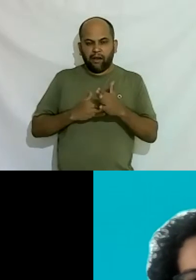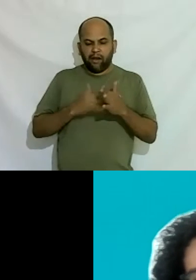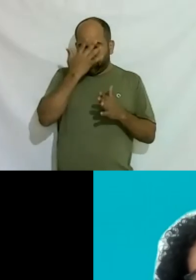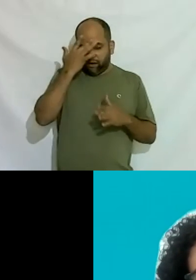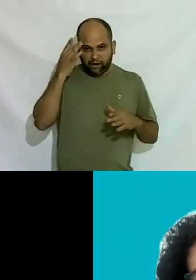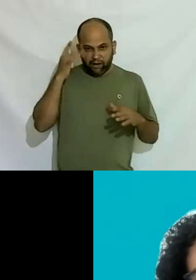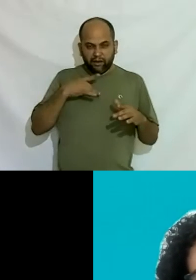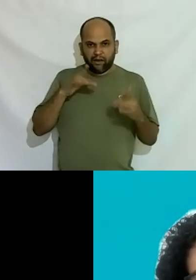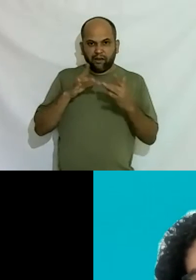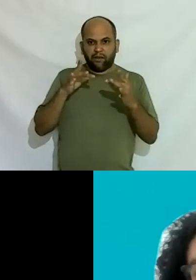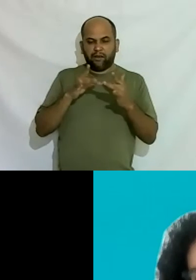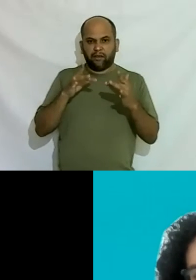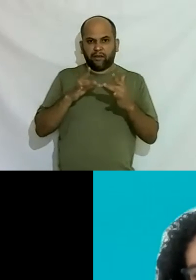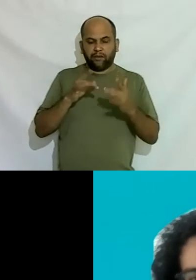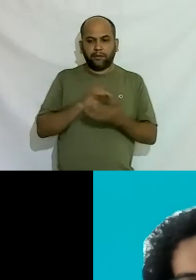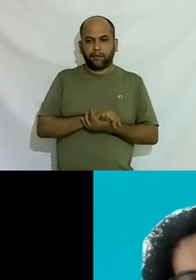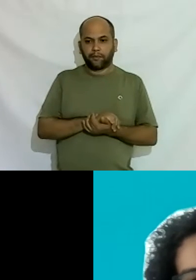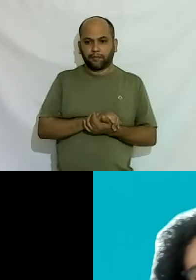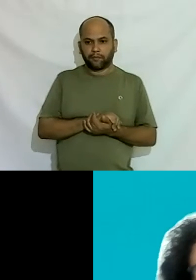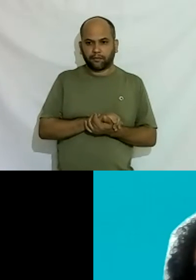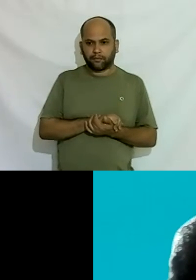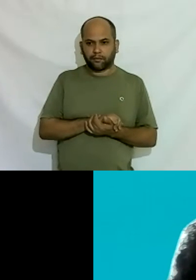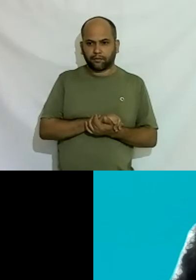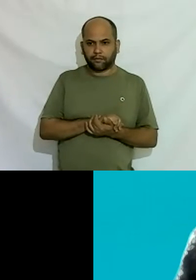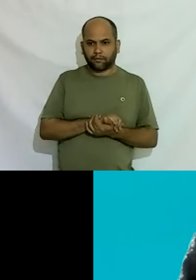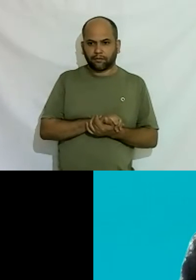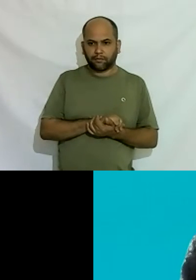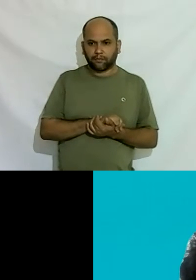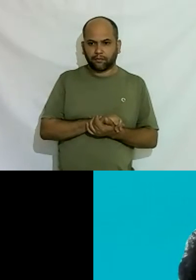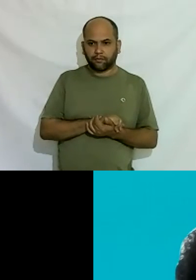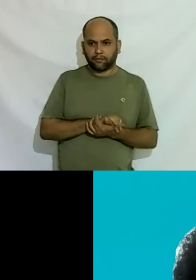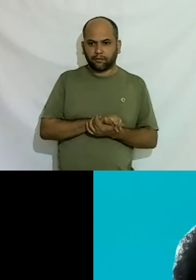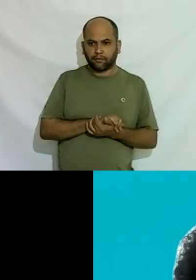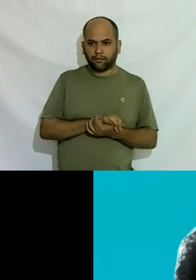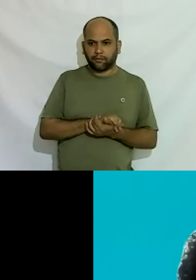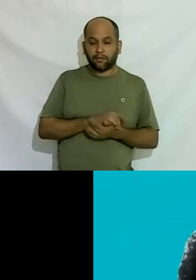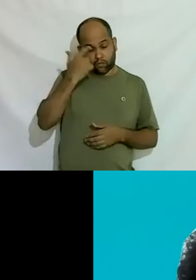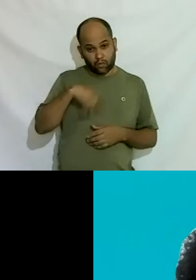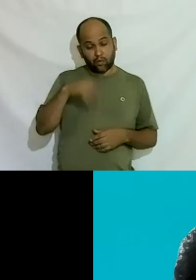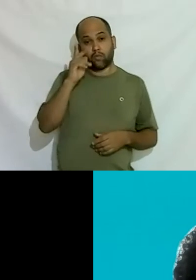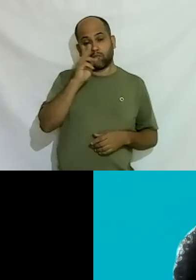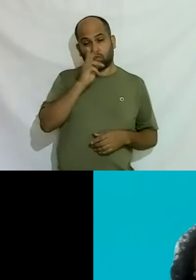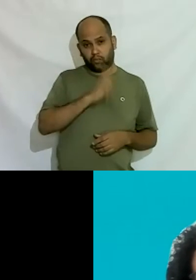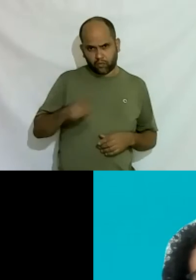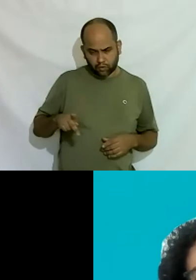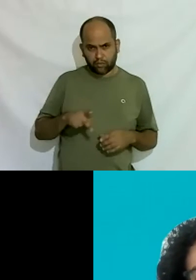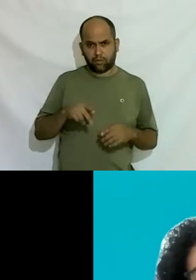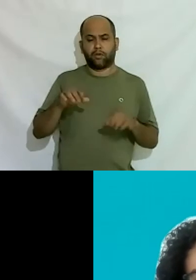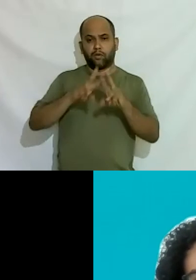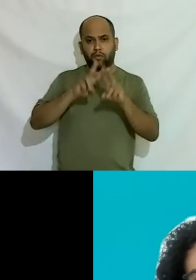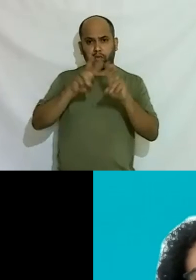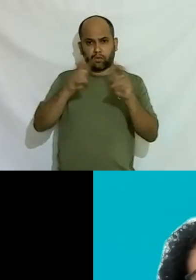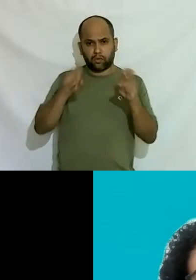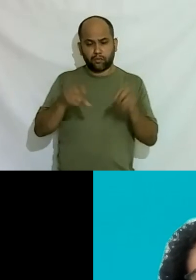essa formação antes eu sou educadora em sexualidade eu dou